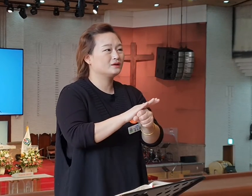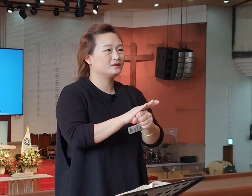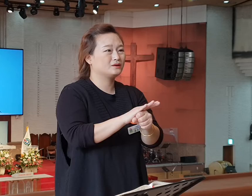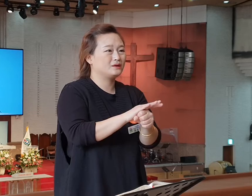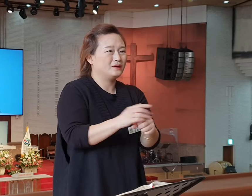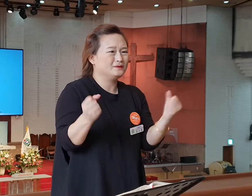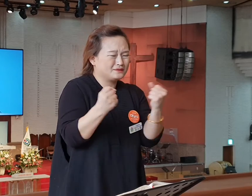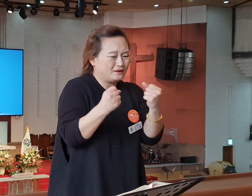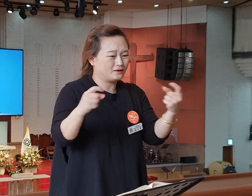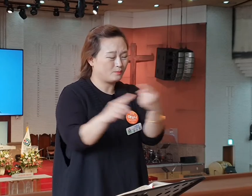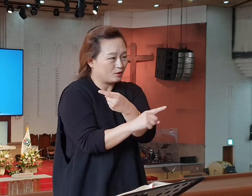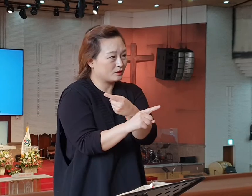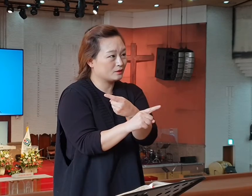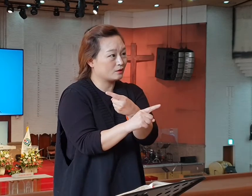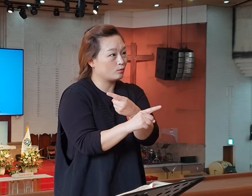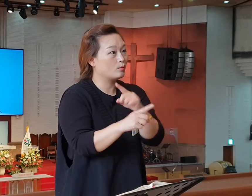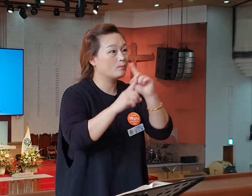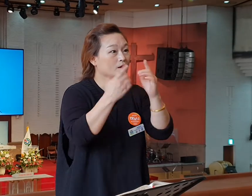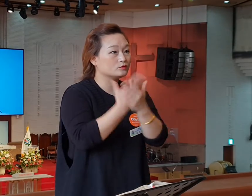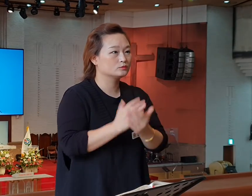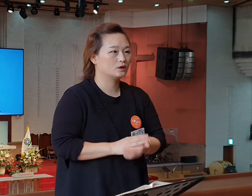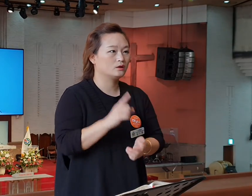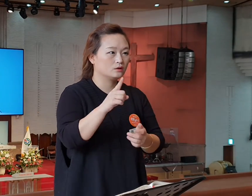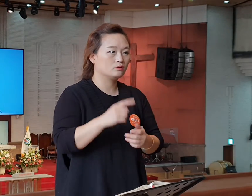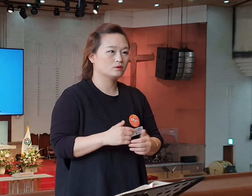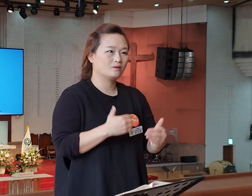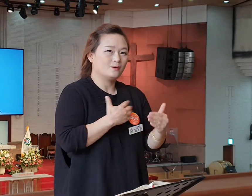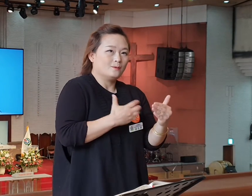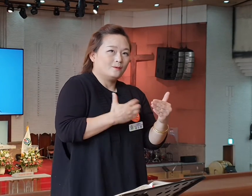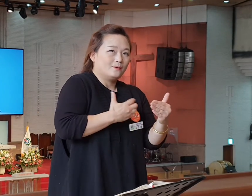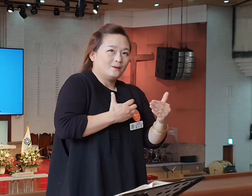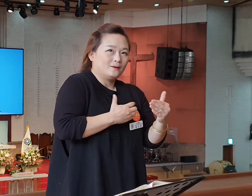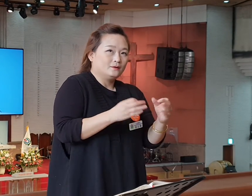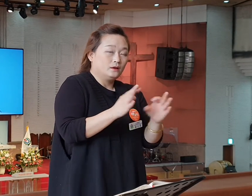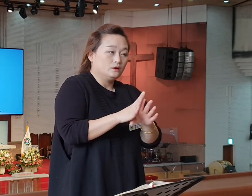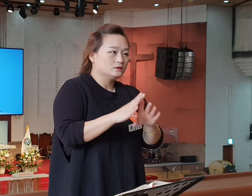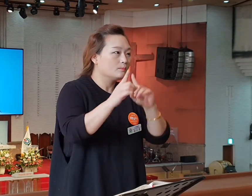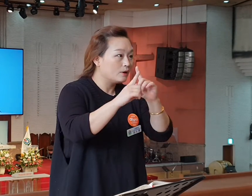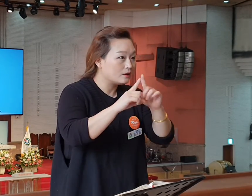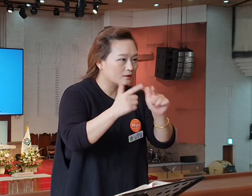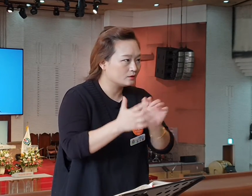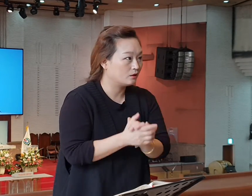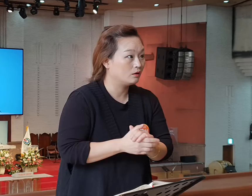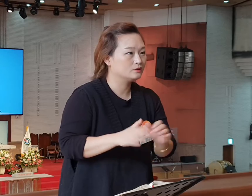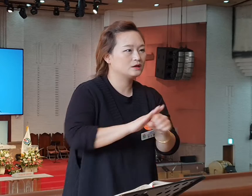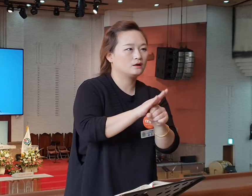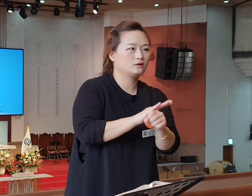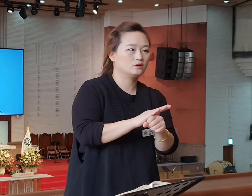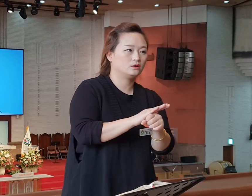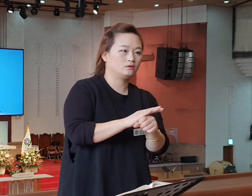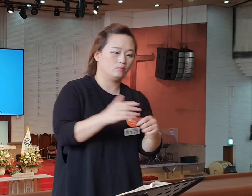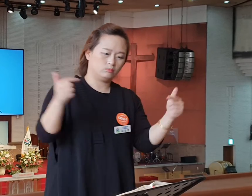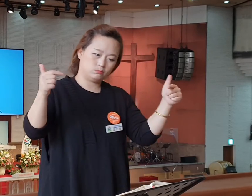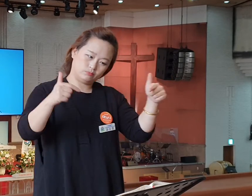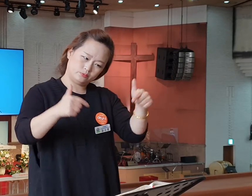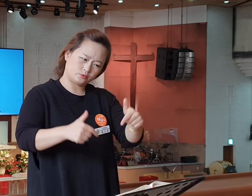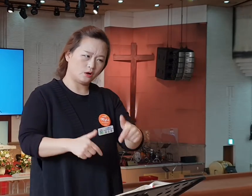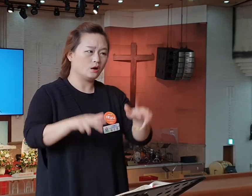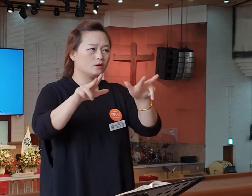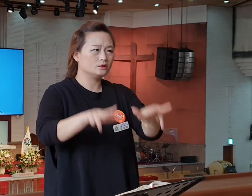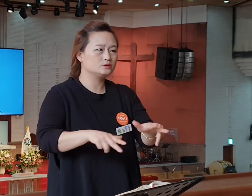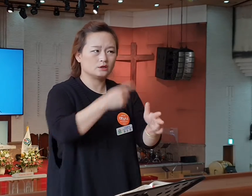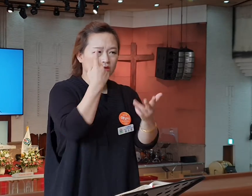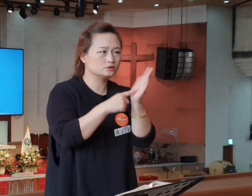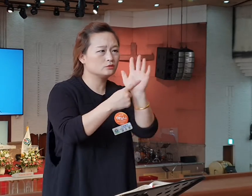식어간다는 얘기도 마음의 설렘이 살아가진다는 얘기는 아닙니다. 사랑이 식어서 어떻게 된다고요? 이제 증거하는 이가